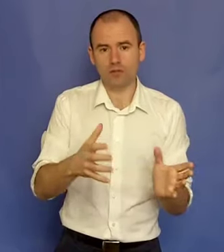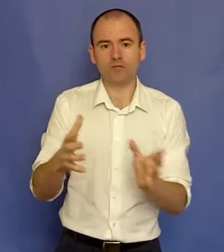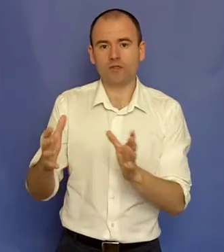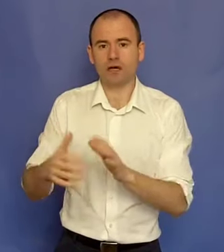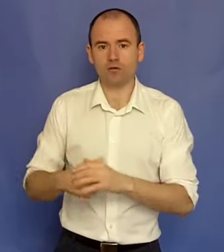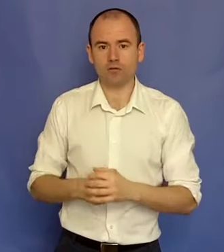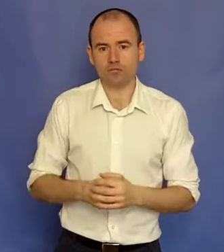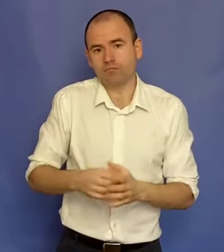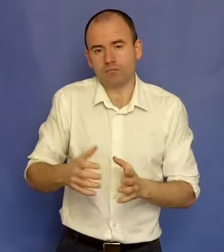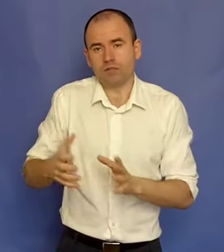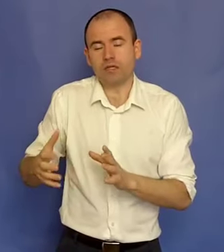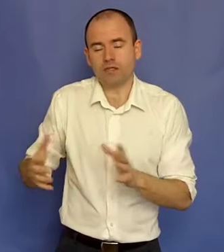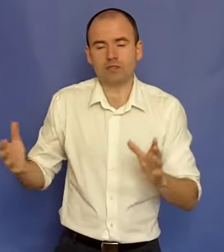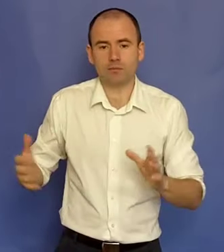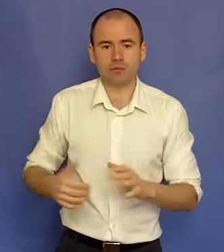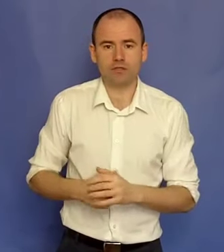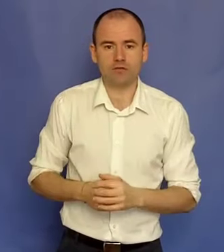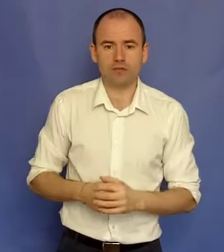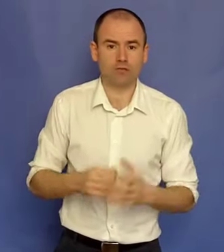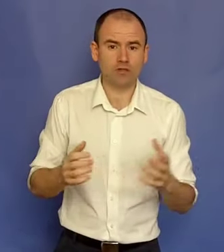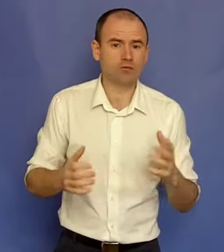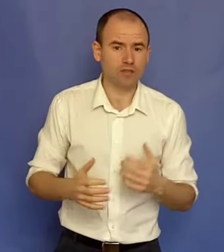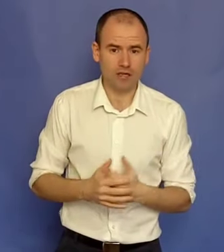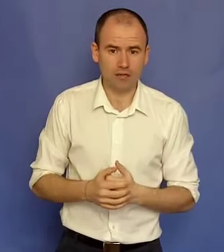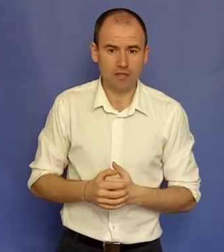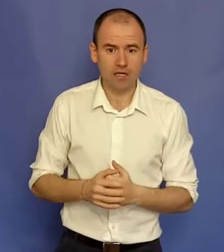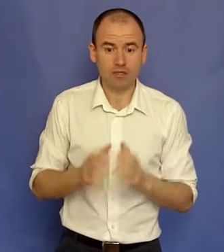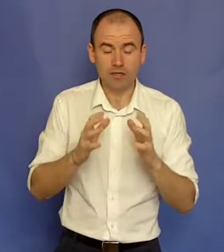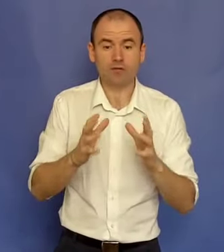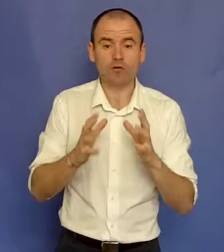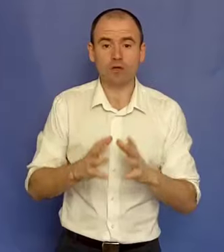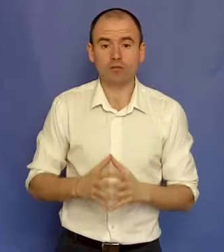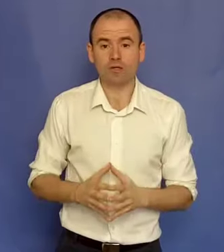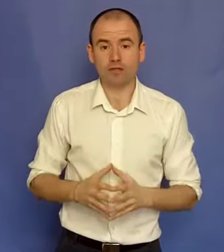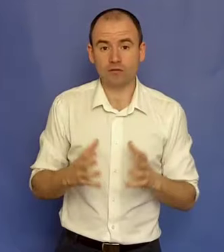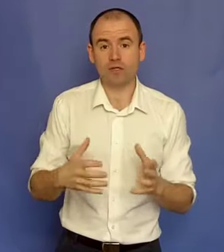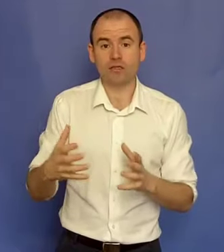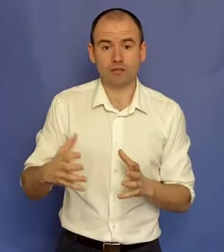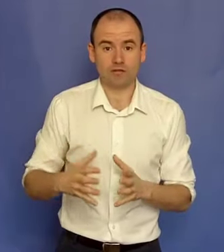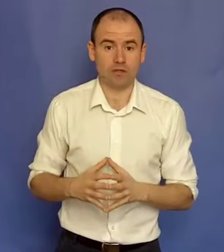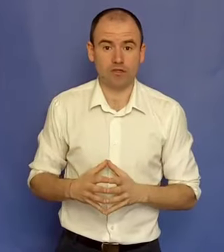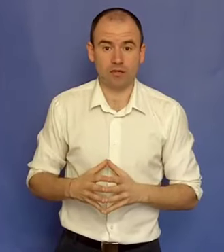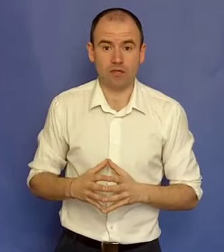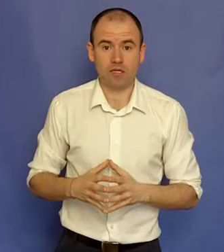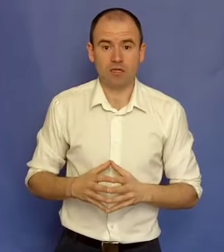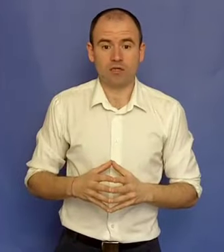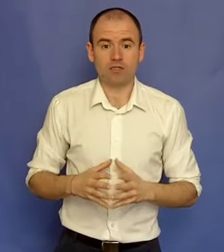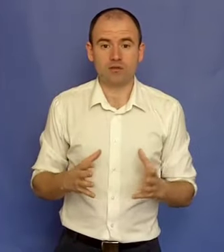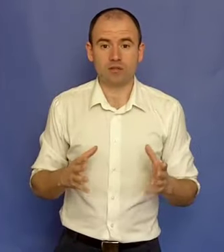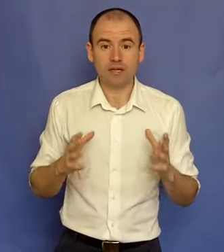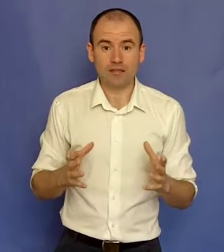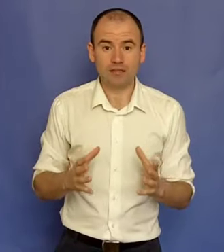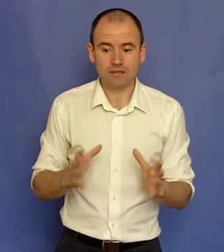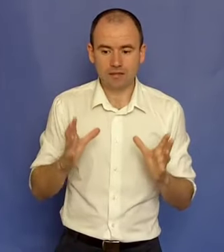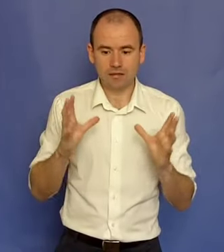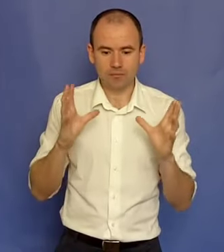Îți voi da în zilele și săptămânele ce vin, îți voi da studii de caz și chiar voi lucra cu tine la dezvoltarea asta ta financiară. Și îți garantez că dacă